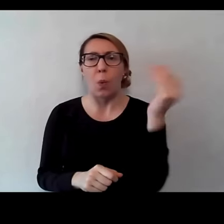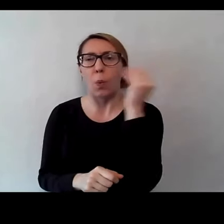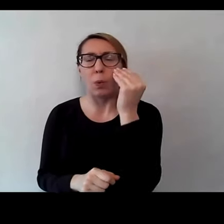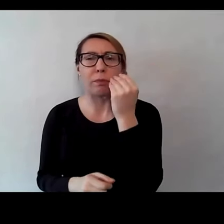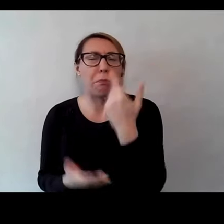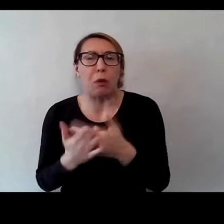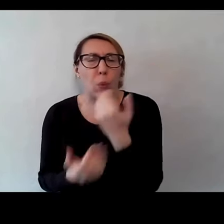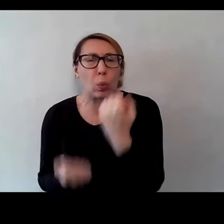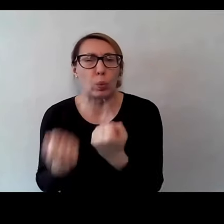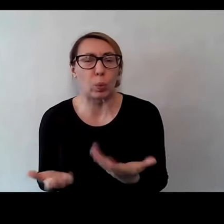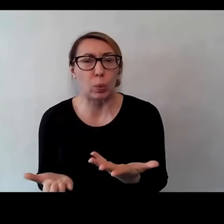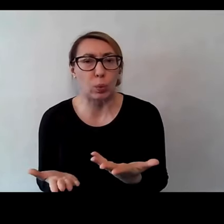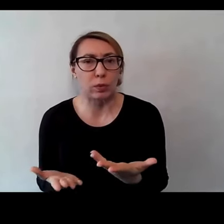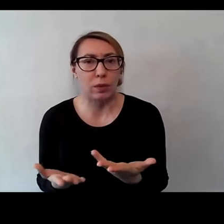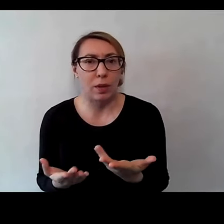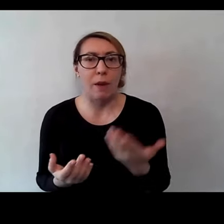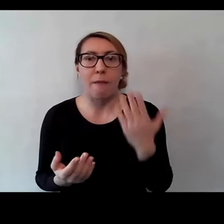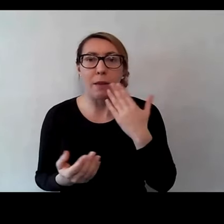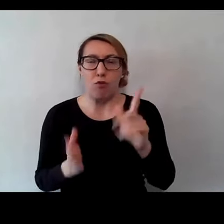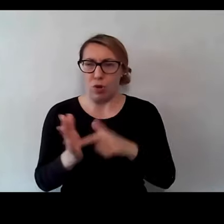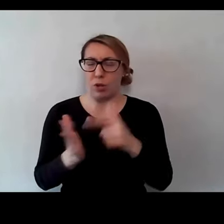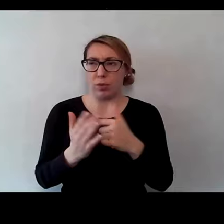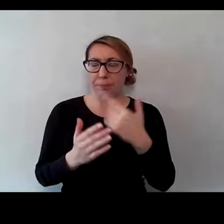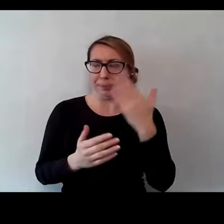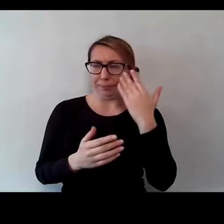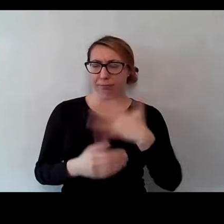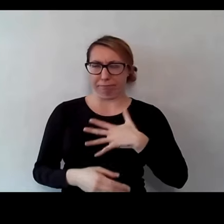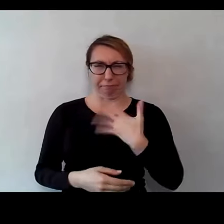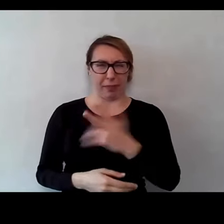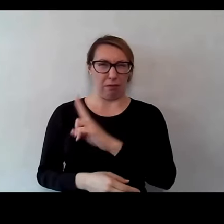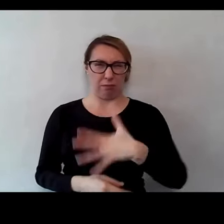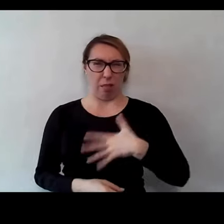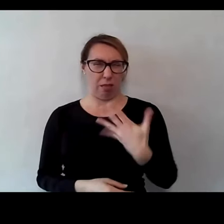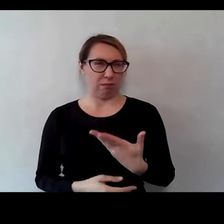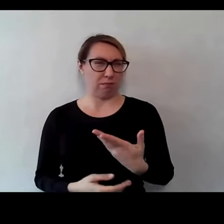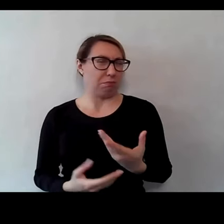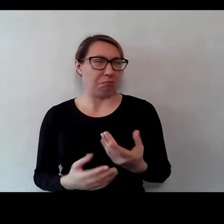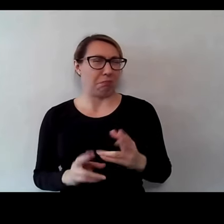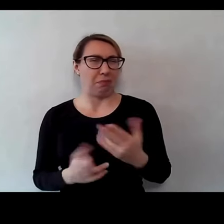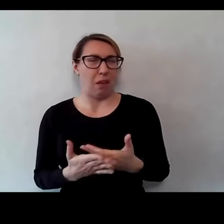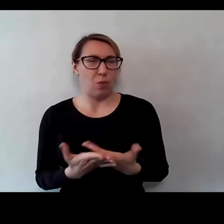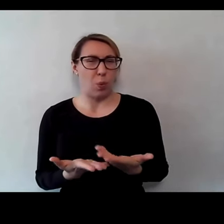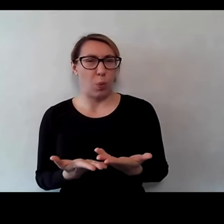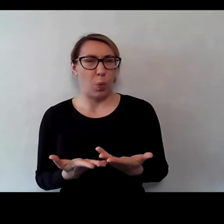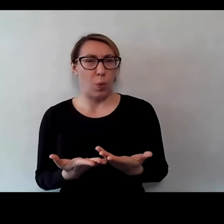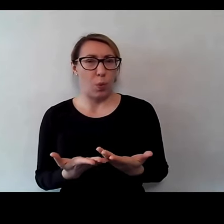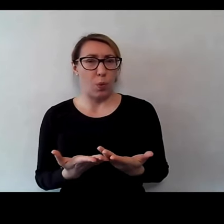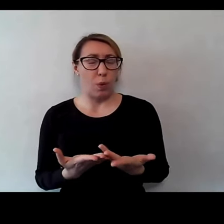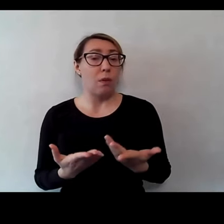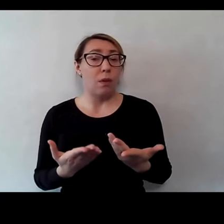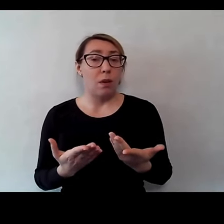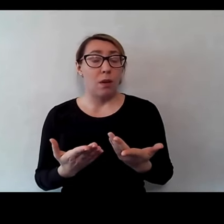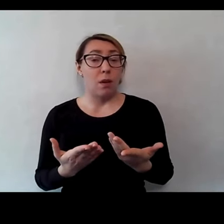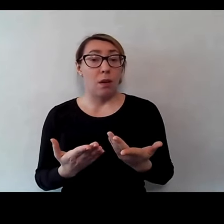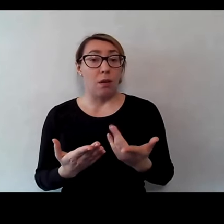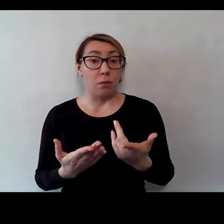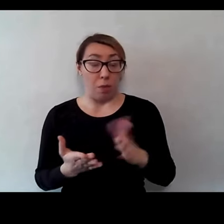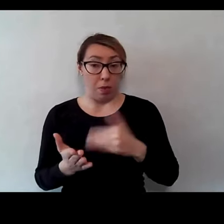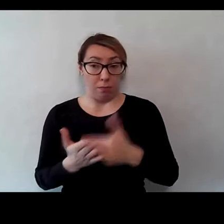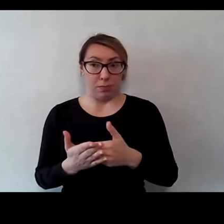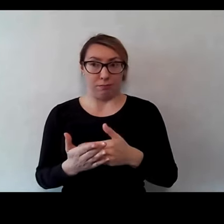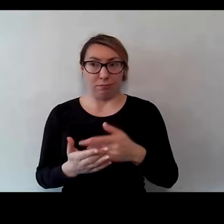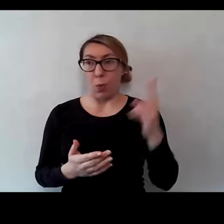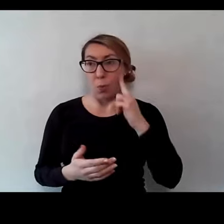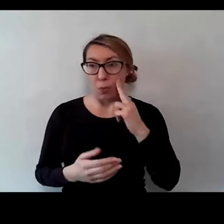jakby wiele, to trzeba też się z spotykamy, że to jest takie zdziwienie, nie? Że jakby, że żyją w